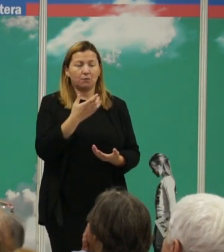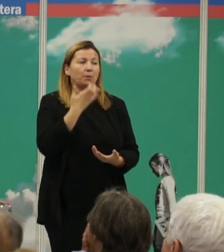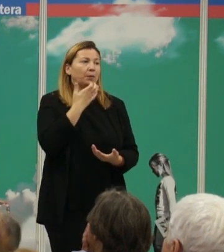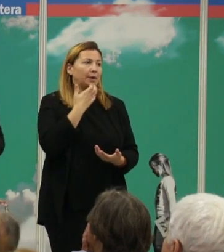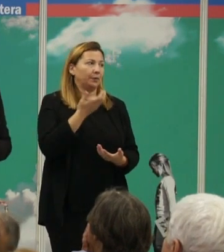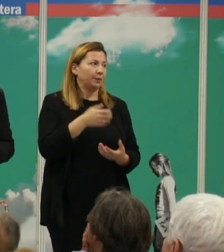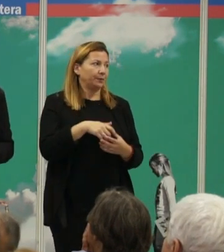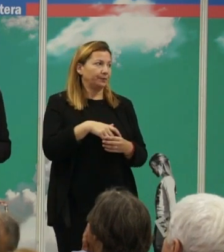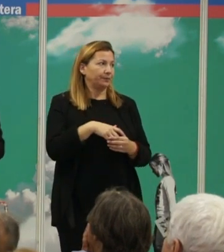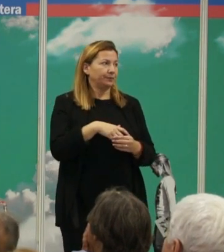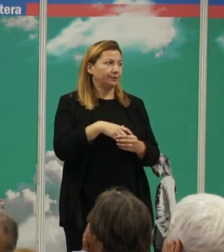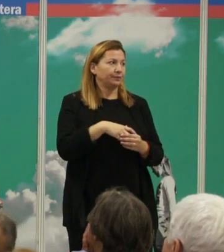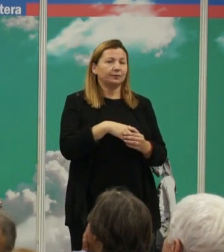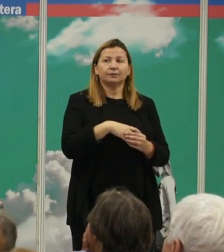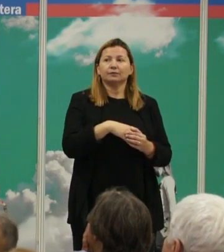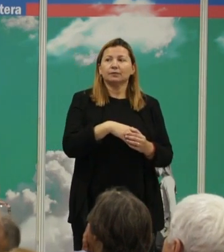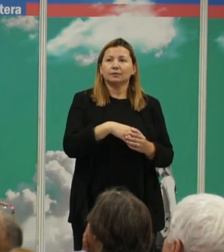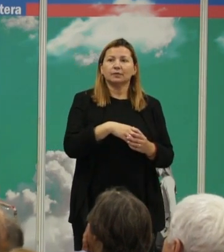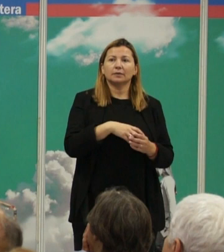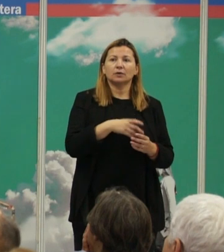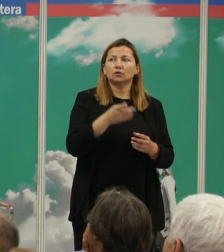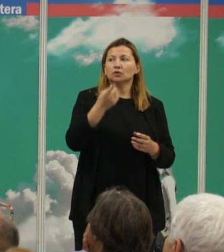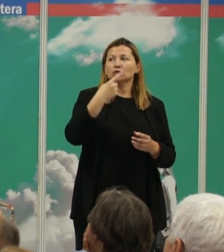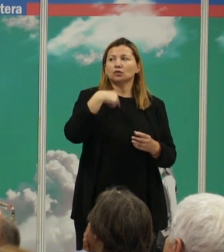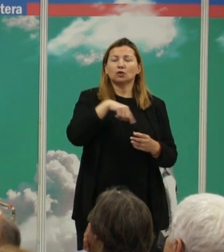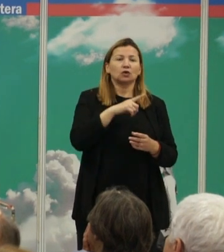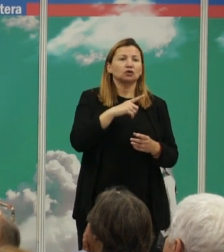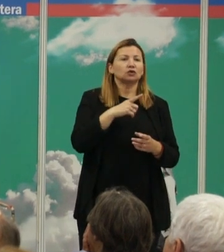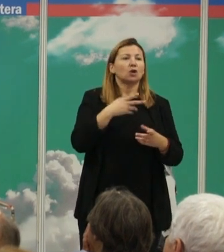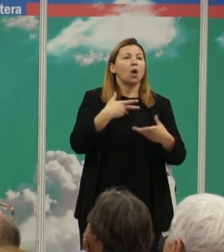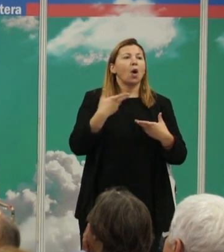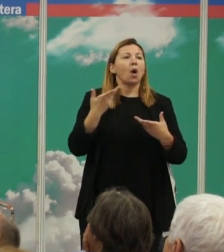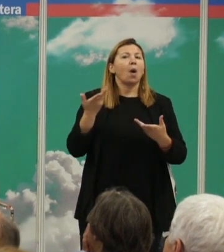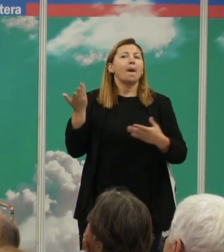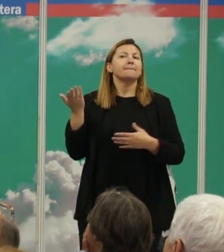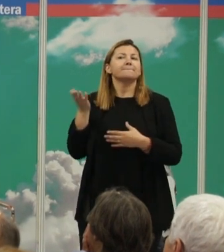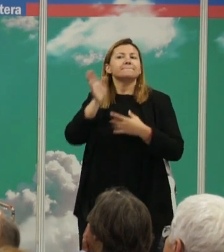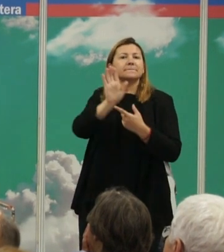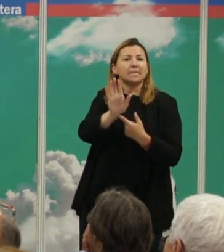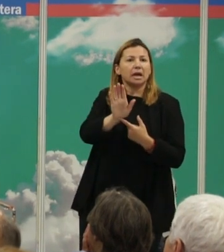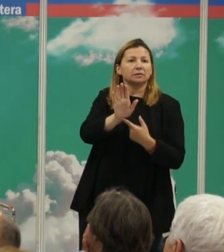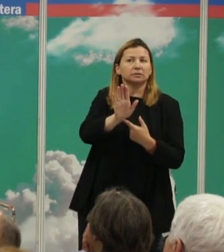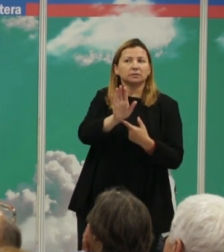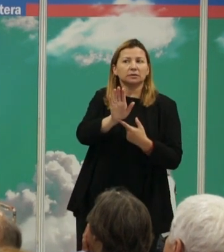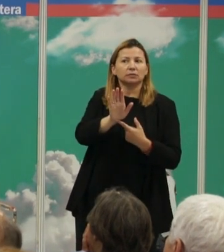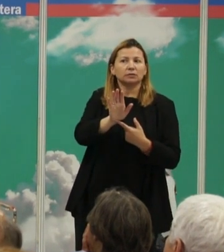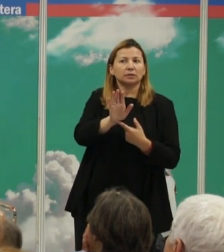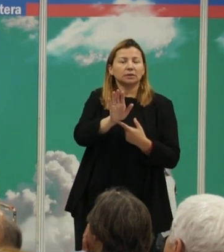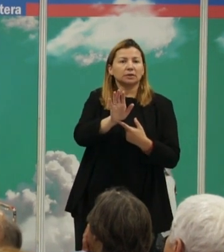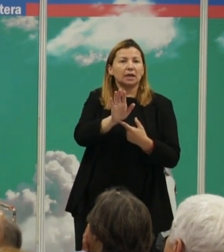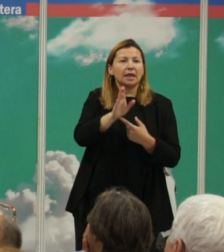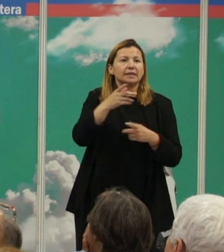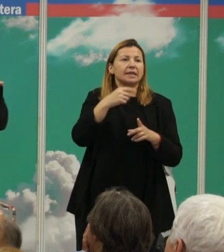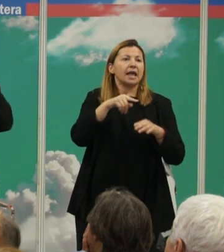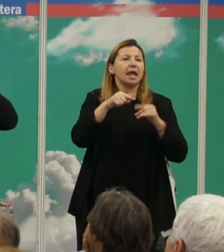estamos podiendo hasta cierto punto manifestando o mostrando o proveyendo de una especie de nivel